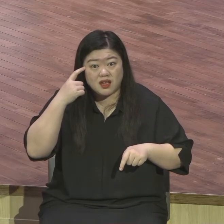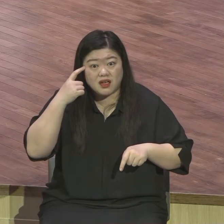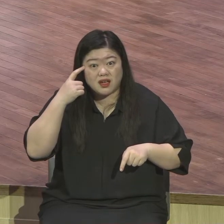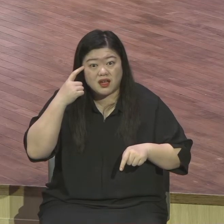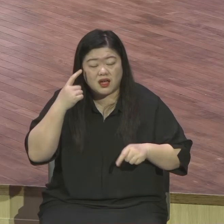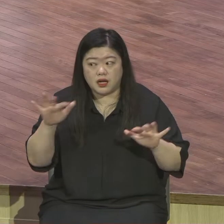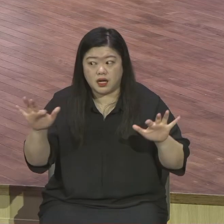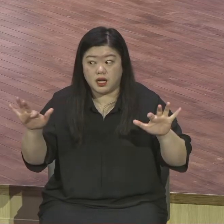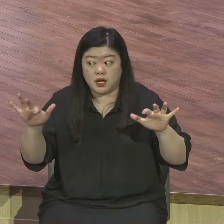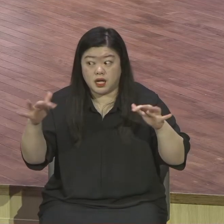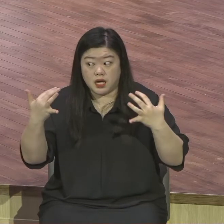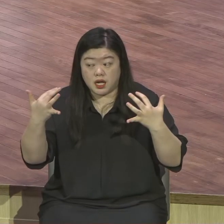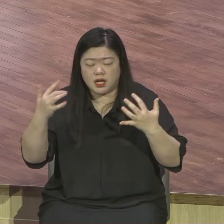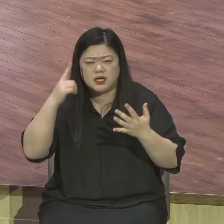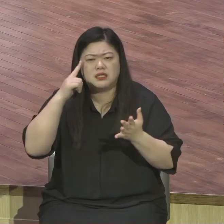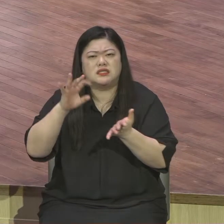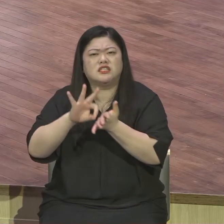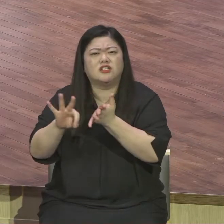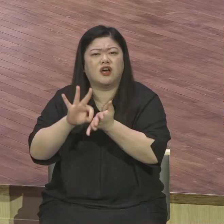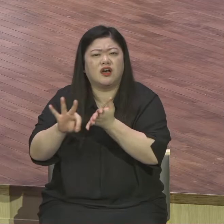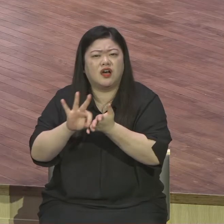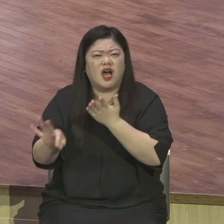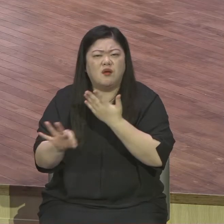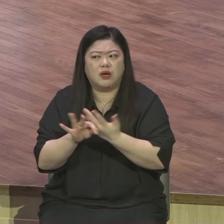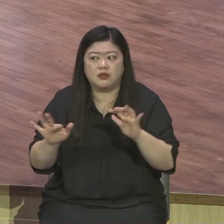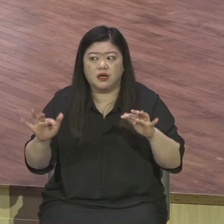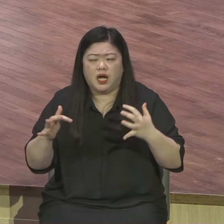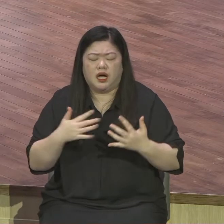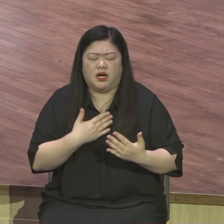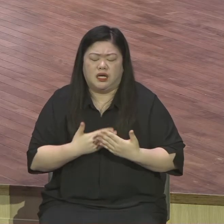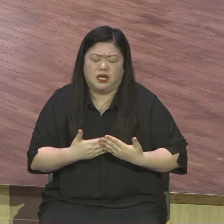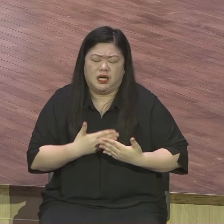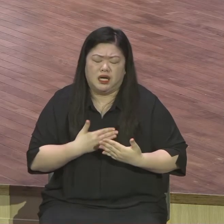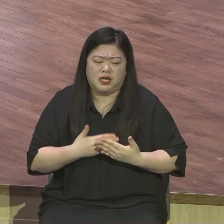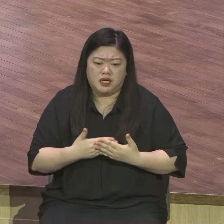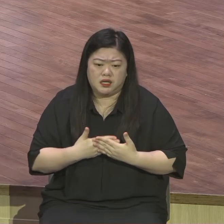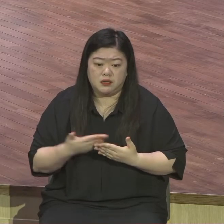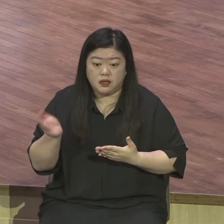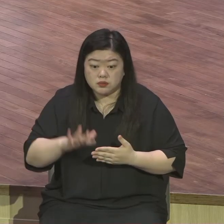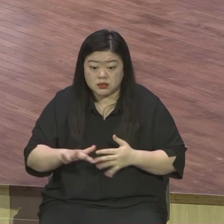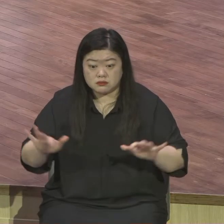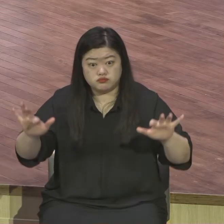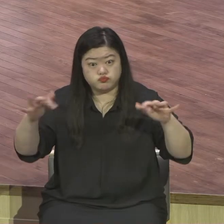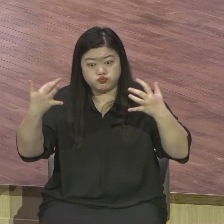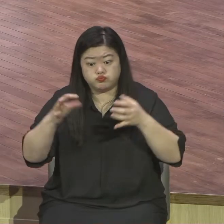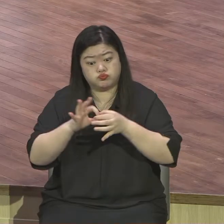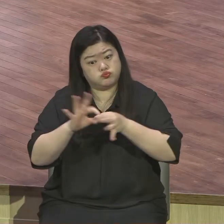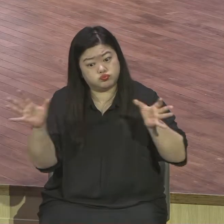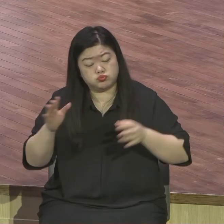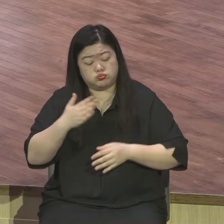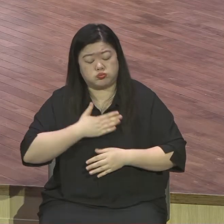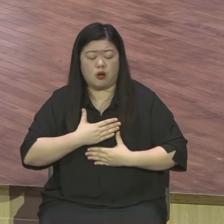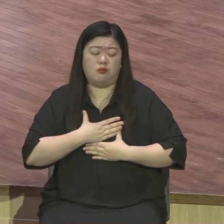요런 비교하니까 막 떨리는 거예요 편안해 내 영혼 편안해 아멘 편안해